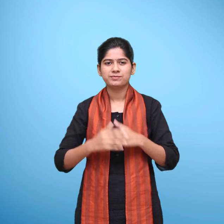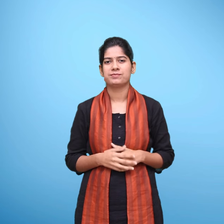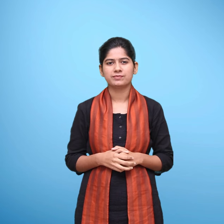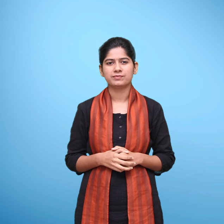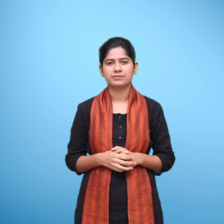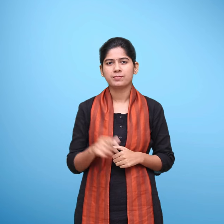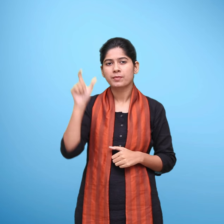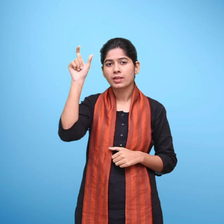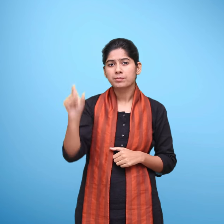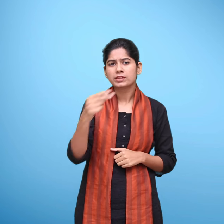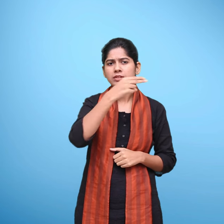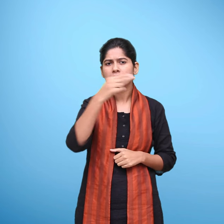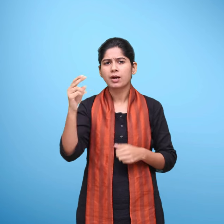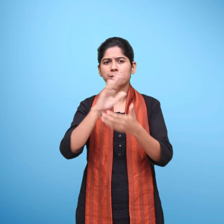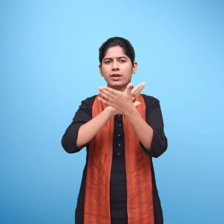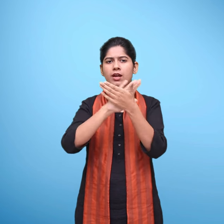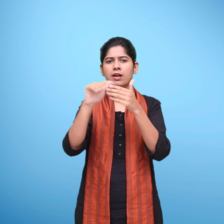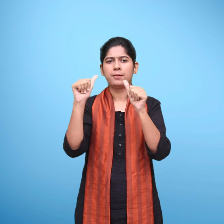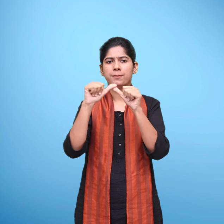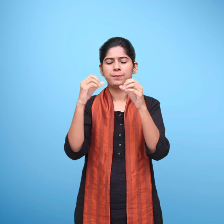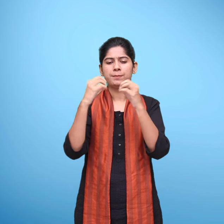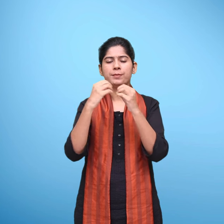संतोष ग्राफिक डिजाइनर नई दिल्ली